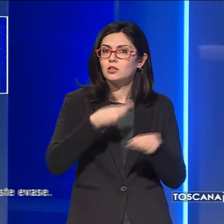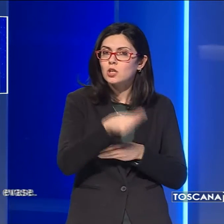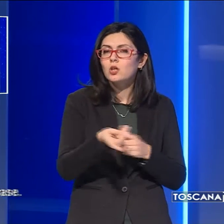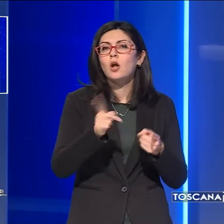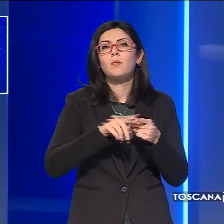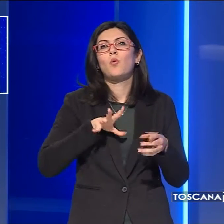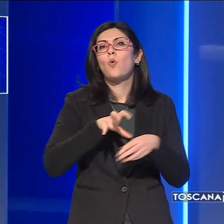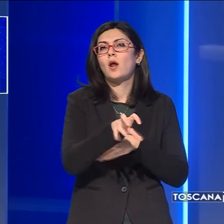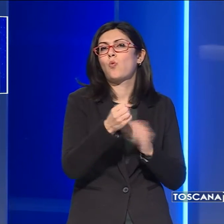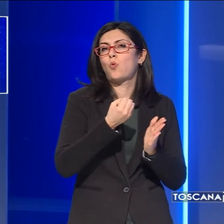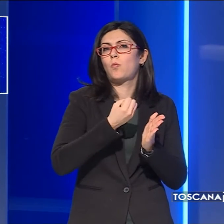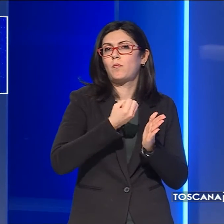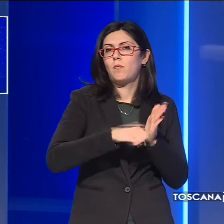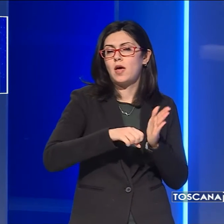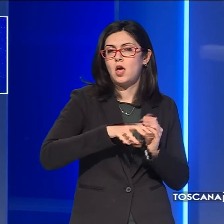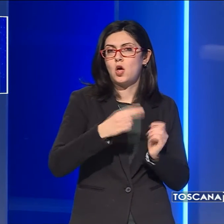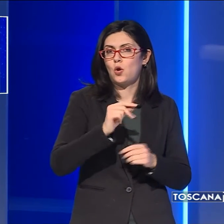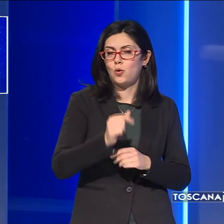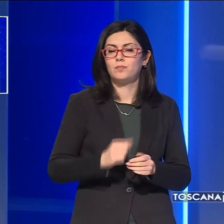recupero delle imposte evase.